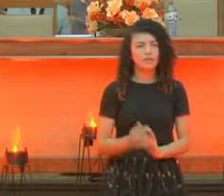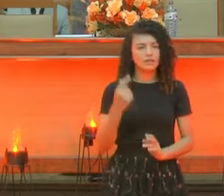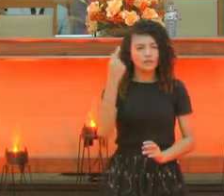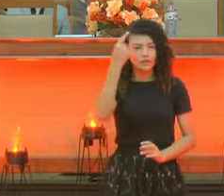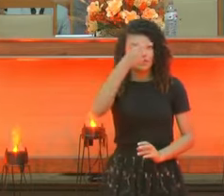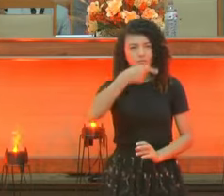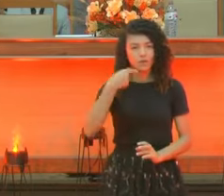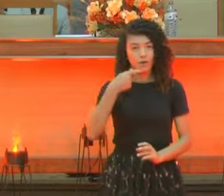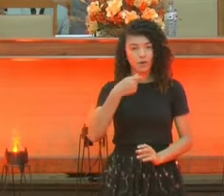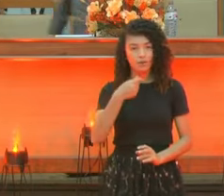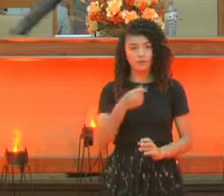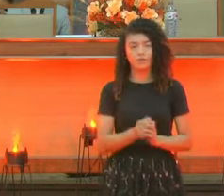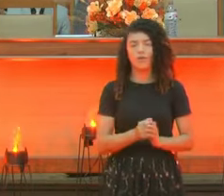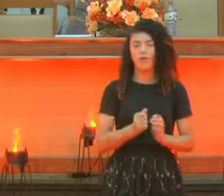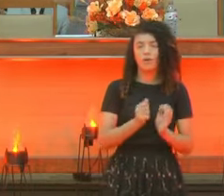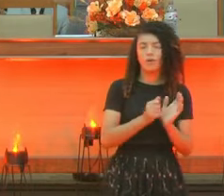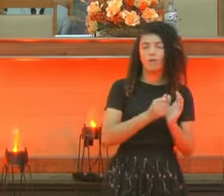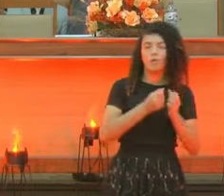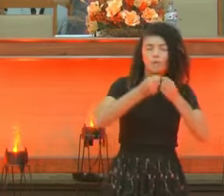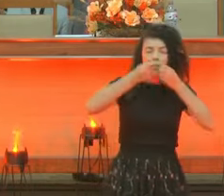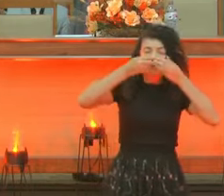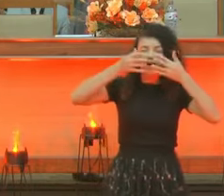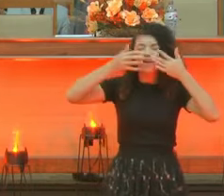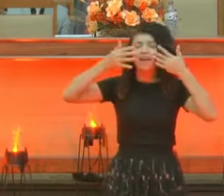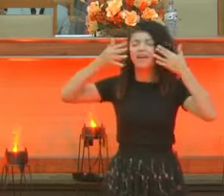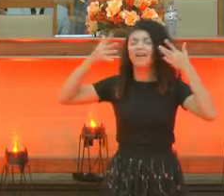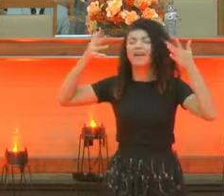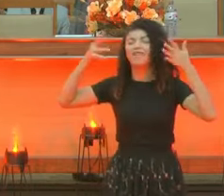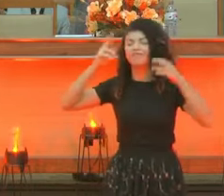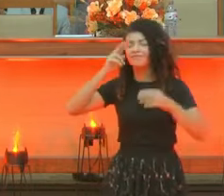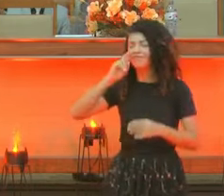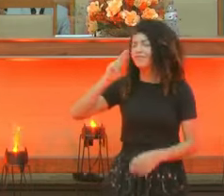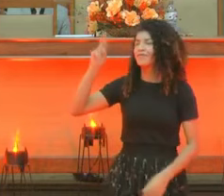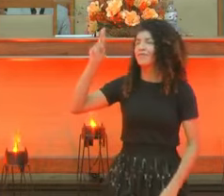brilhar. E aí, ele gritava. Senhor, perdoa eles.